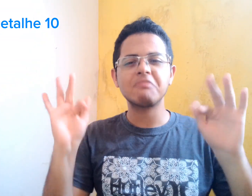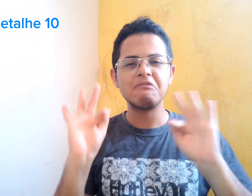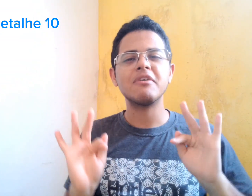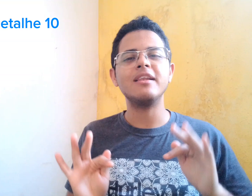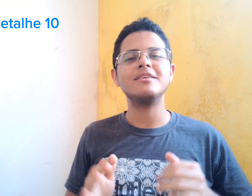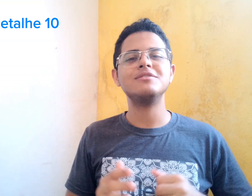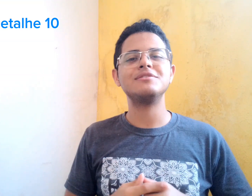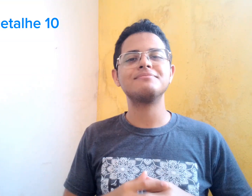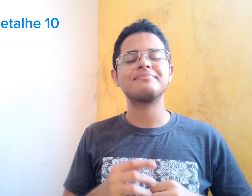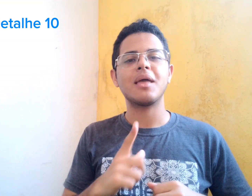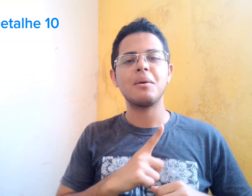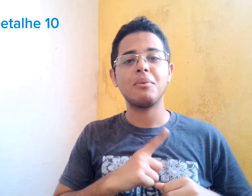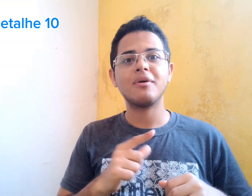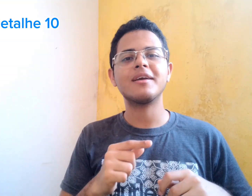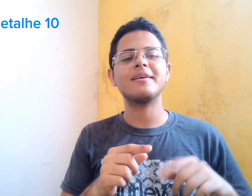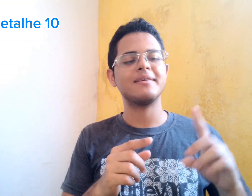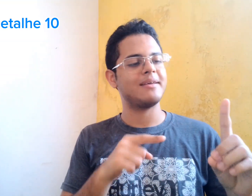Ela se sentiu muito feliz... Por causa disso.